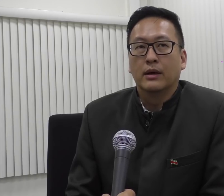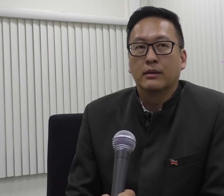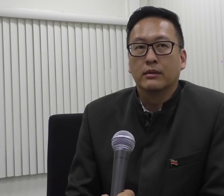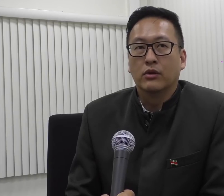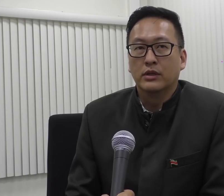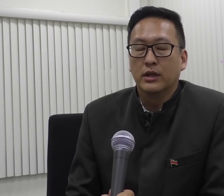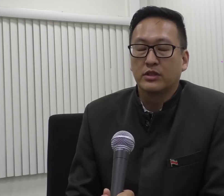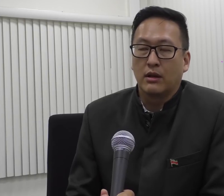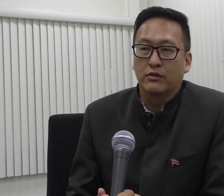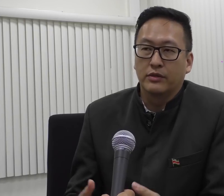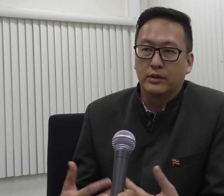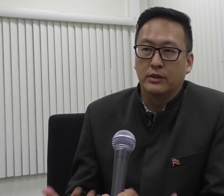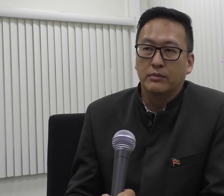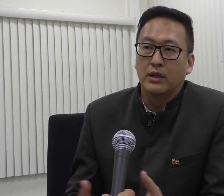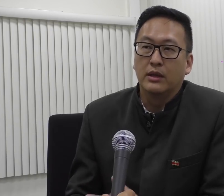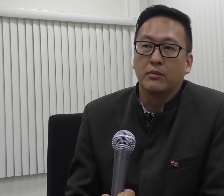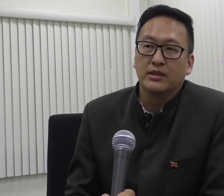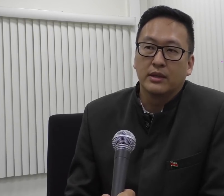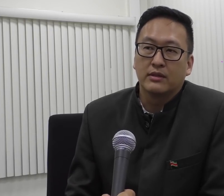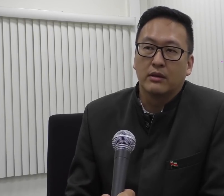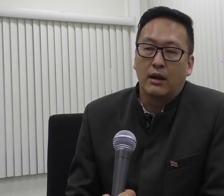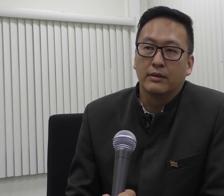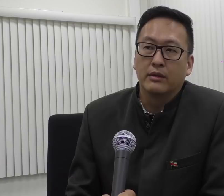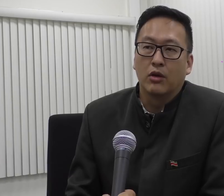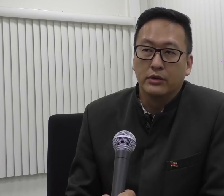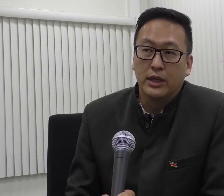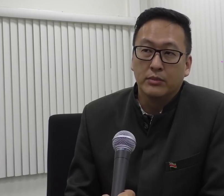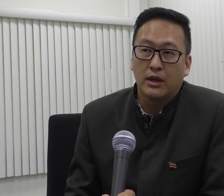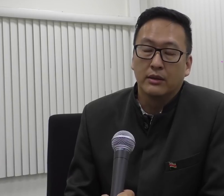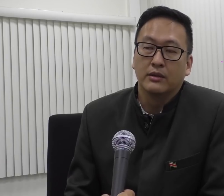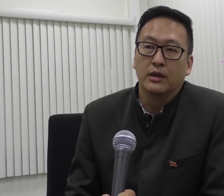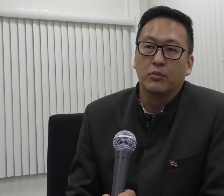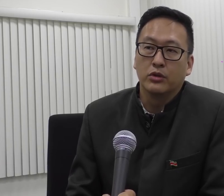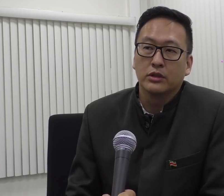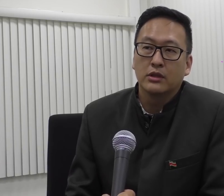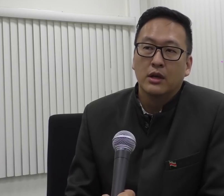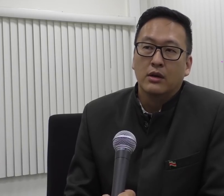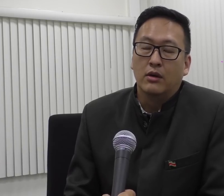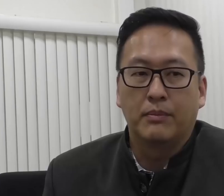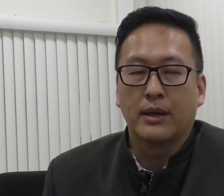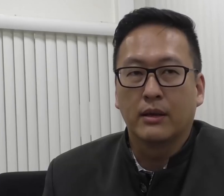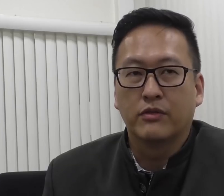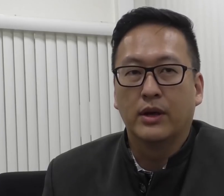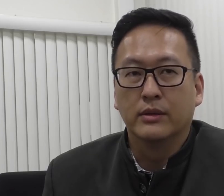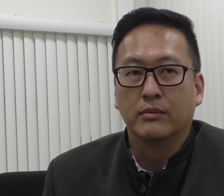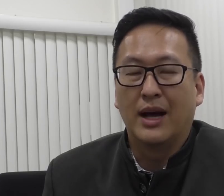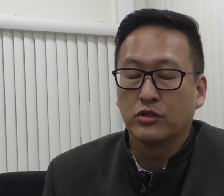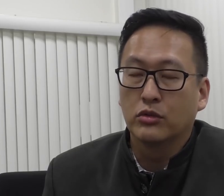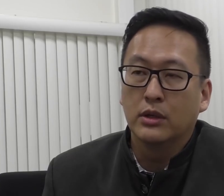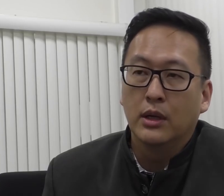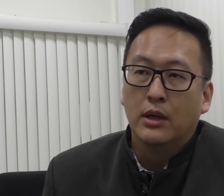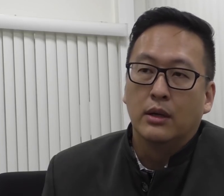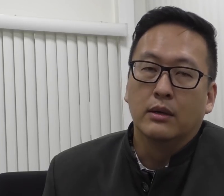dat de ondernemer zelf middelen ter beschikking stelt aan andere ondernemers, aan andere importeurs, op het pakket van